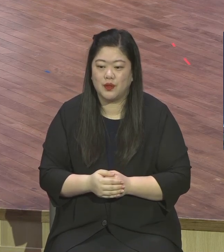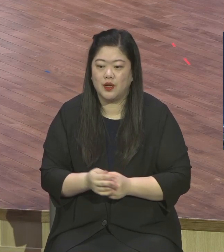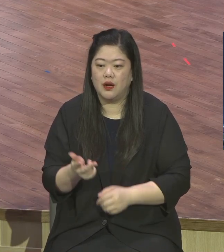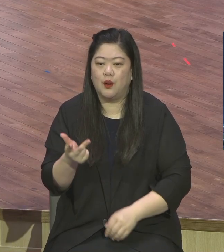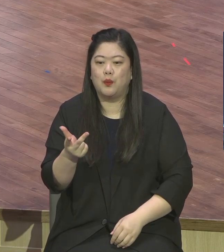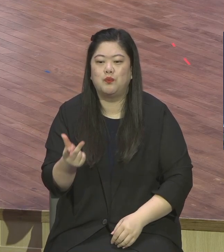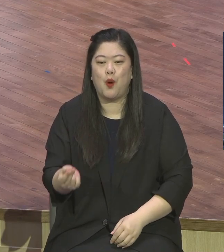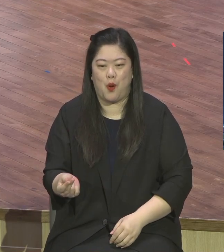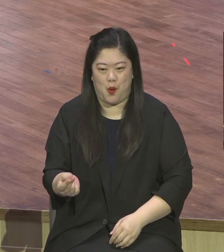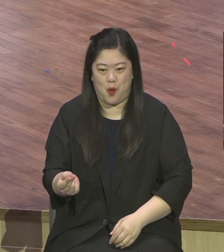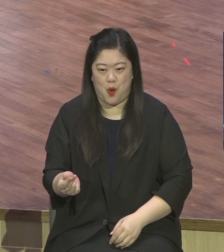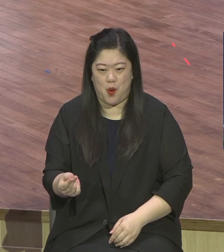똥은 똥이지